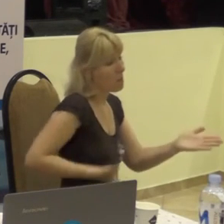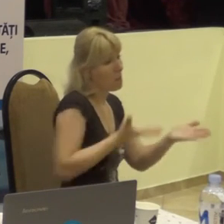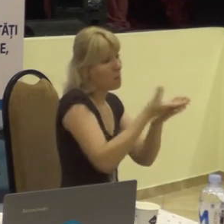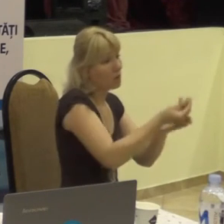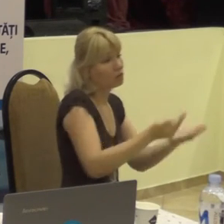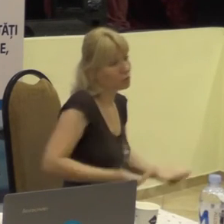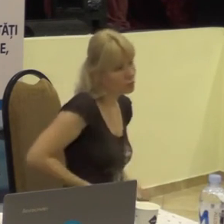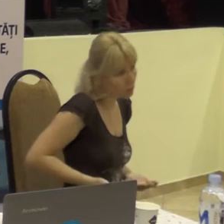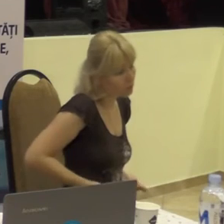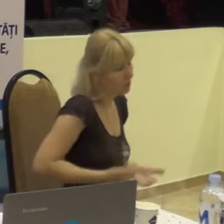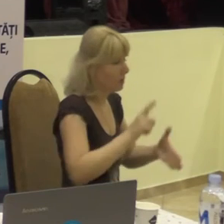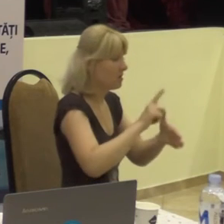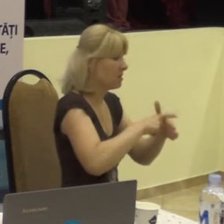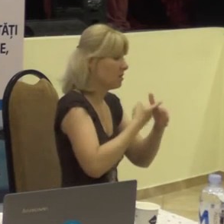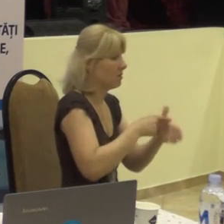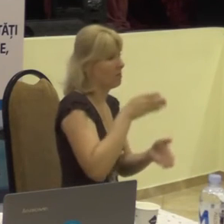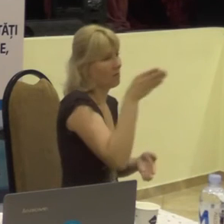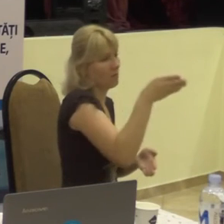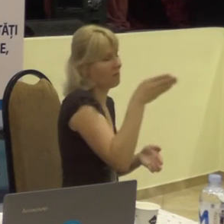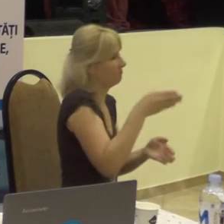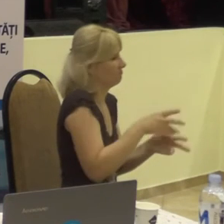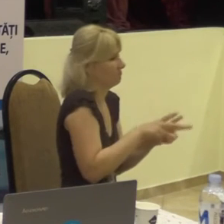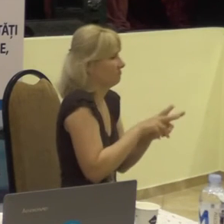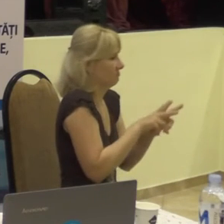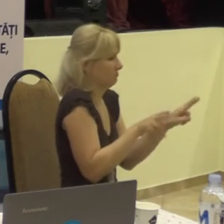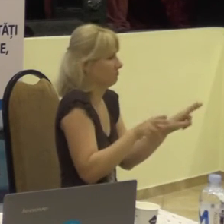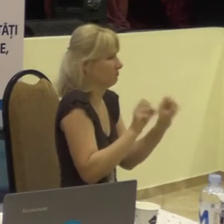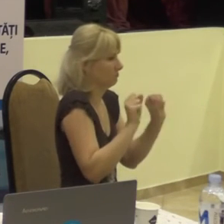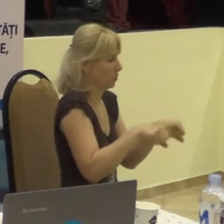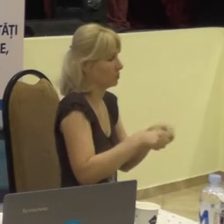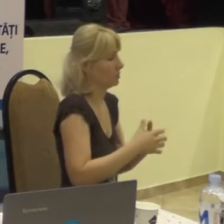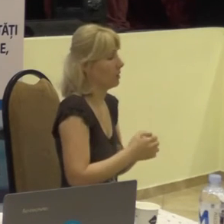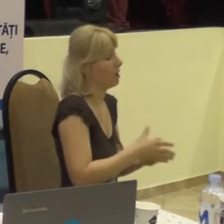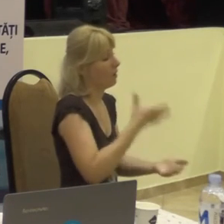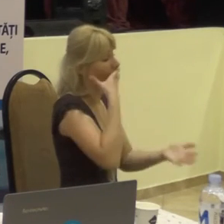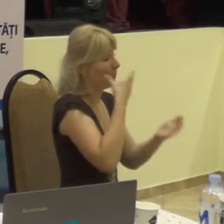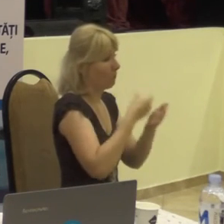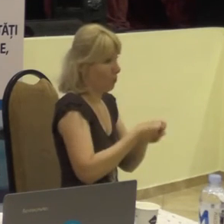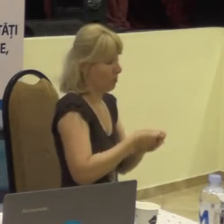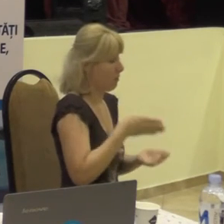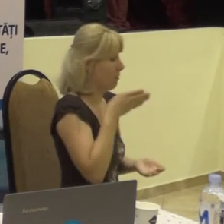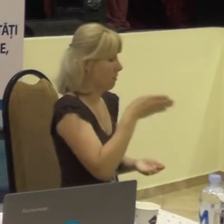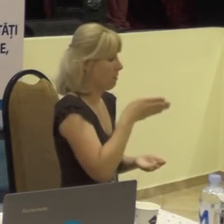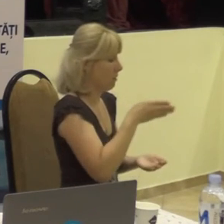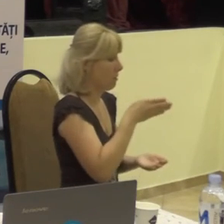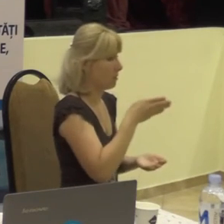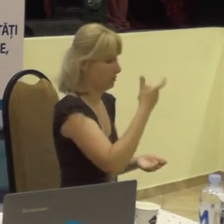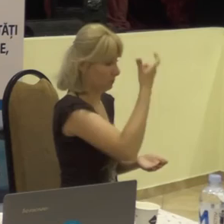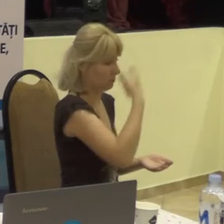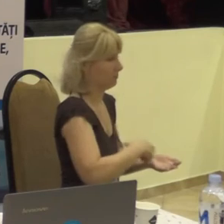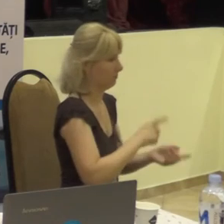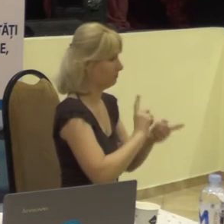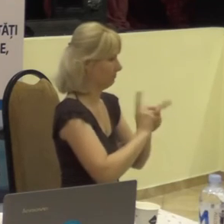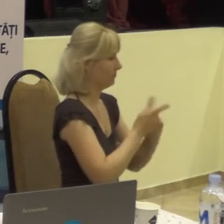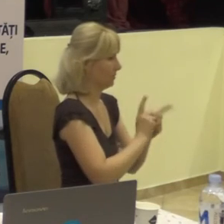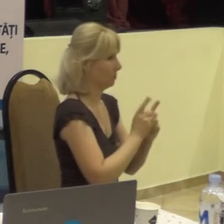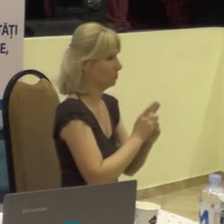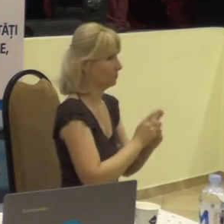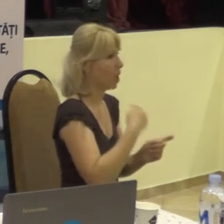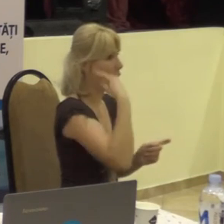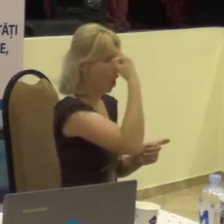la gardă. La gardă personal al interpretului.